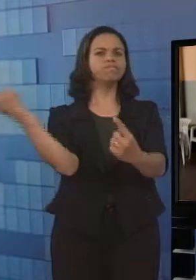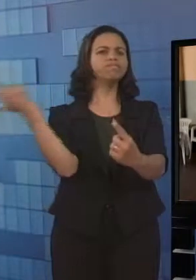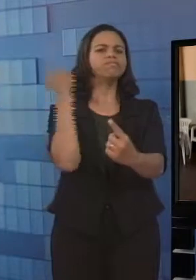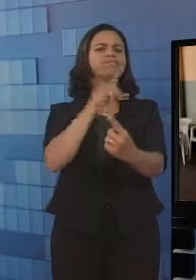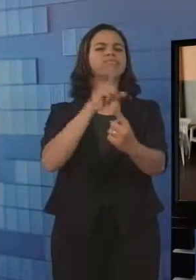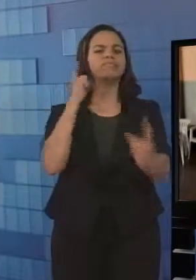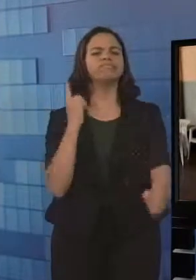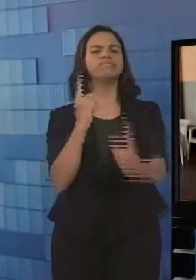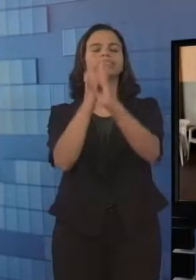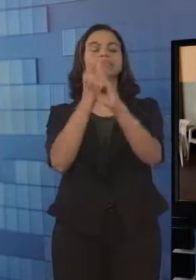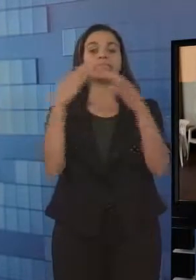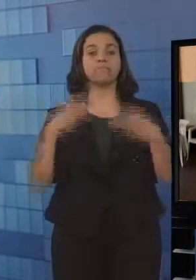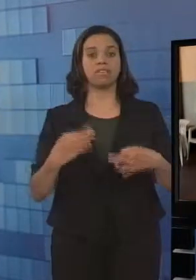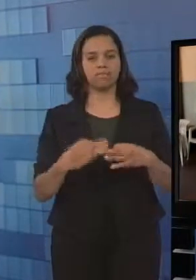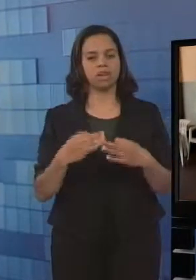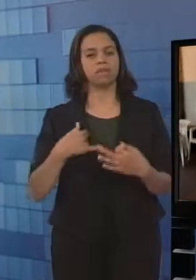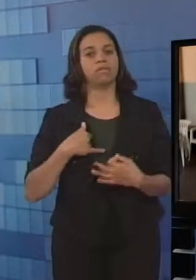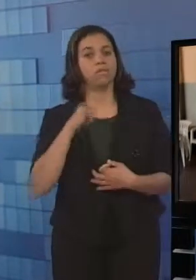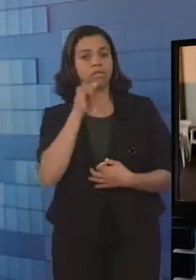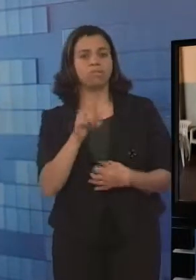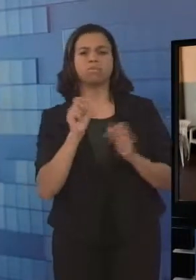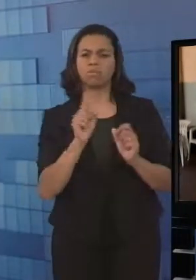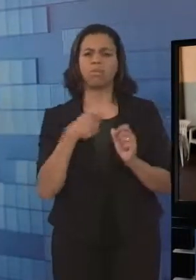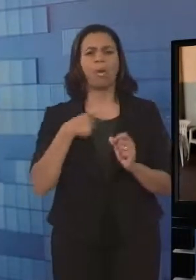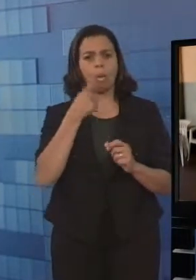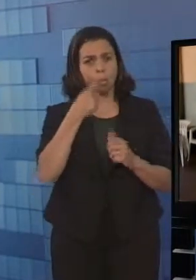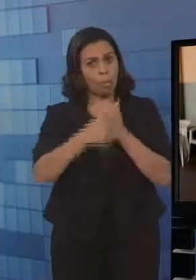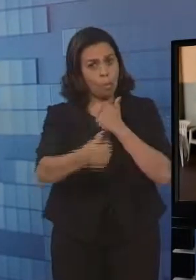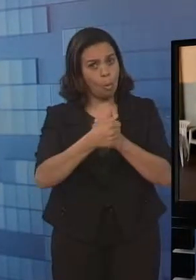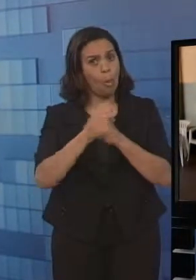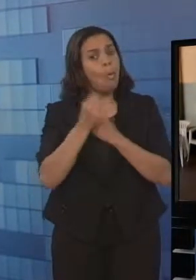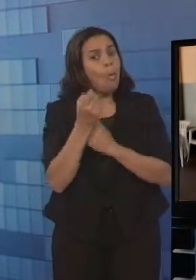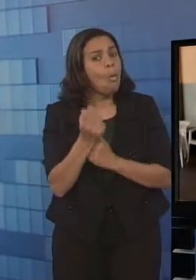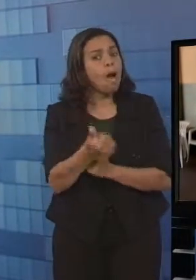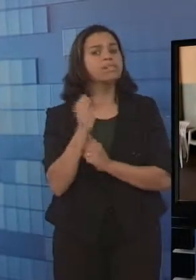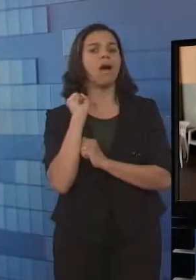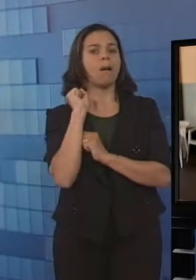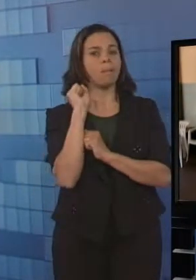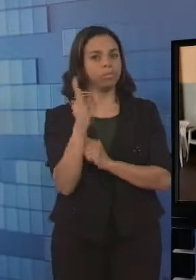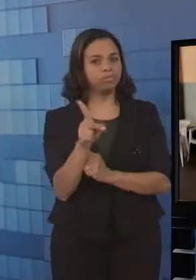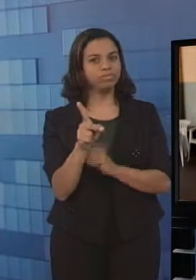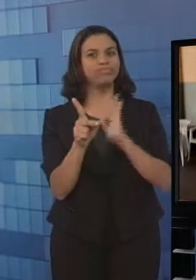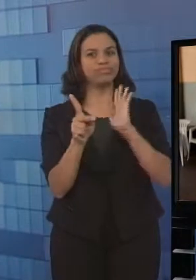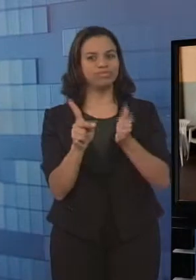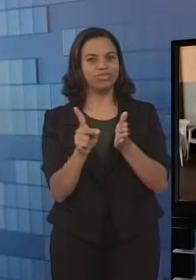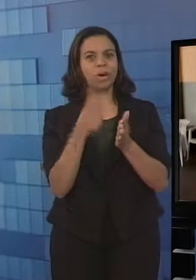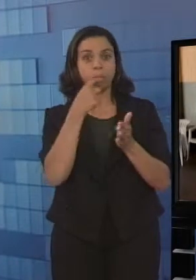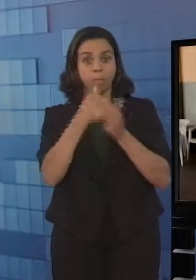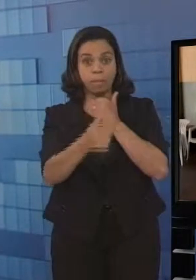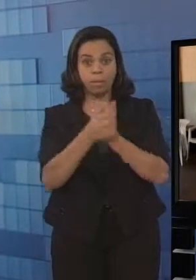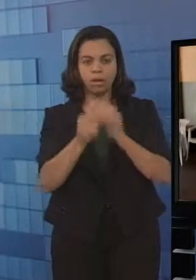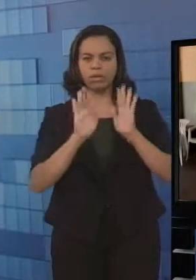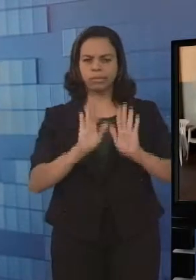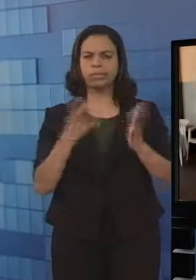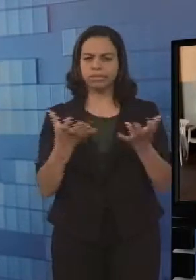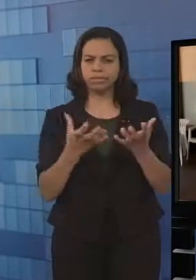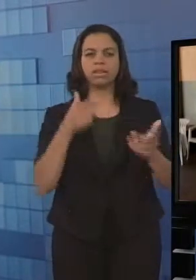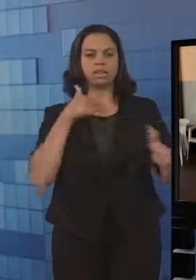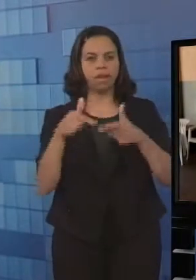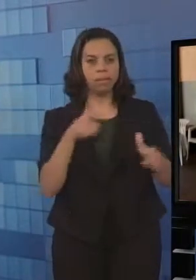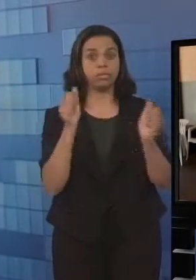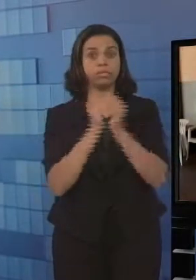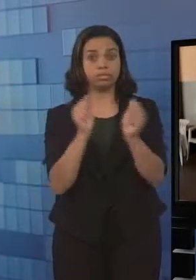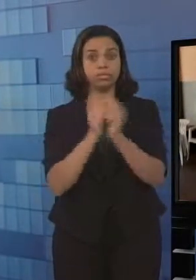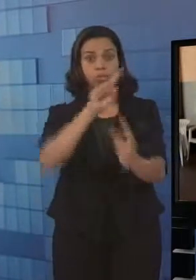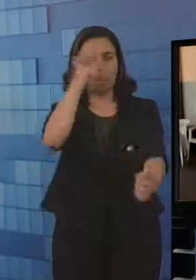eu falava com eles, mas digo a eles que eu estou aposentando, que a meta tem que ser nessa gestão da agora, né? Então que a gente tenha, assim, uma